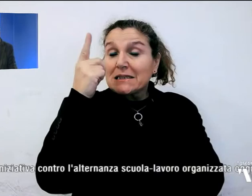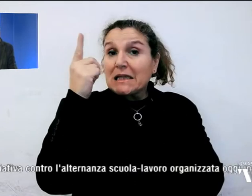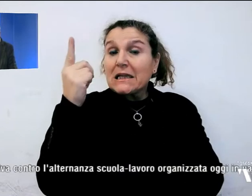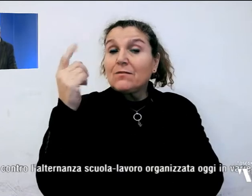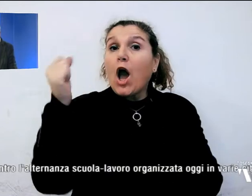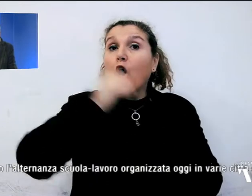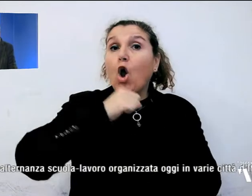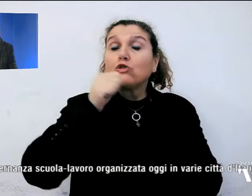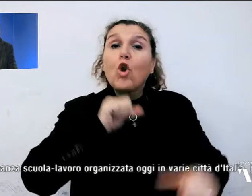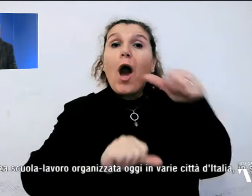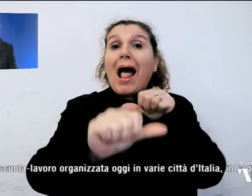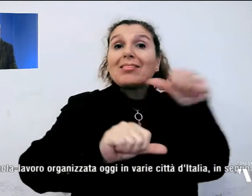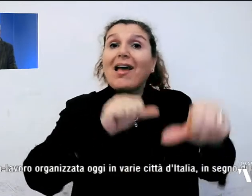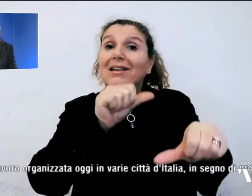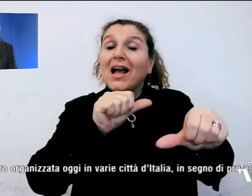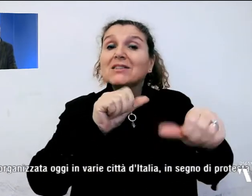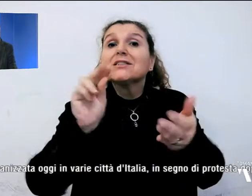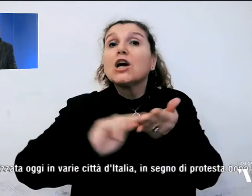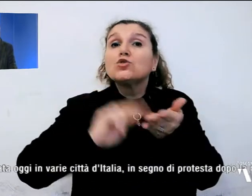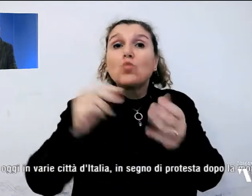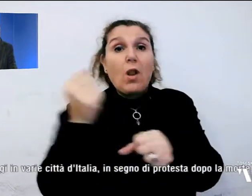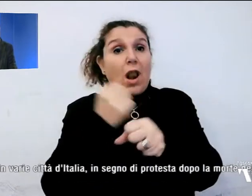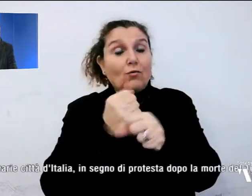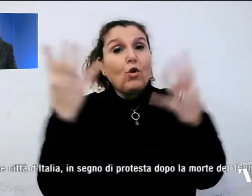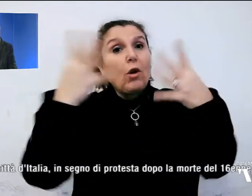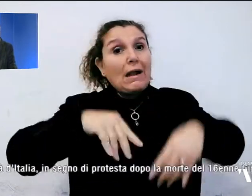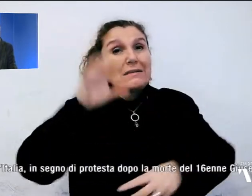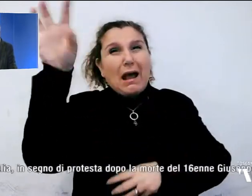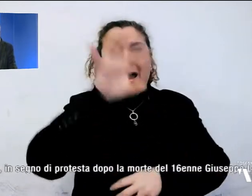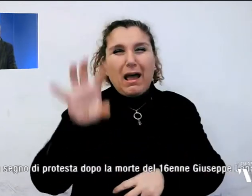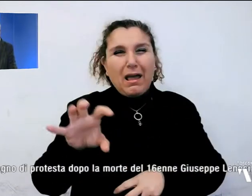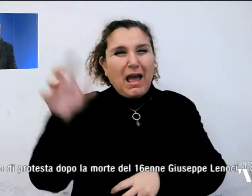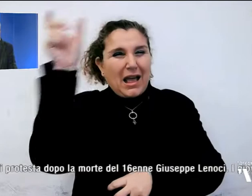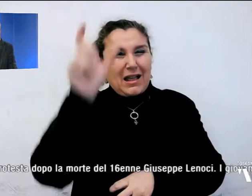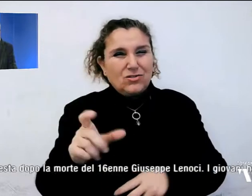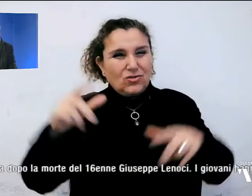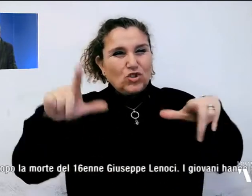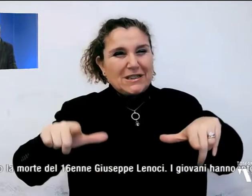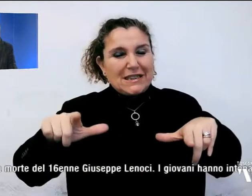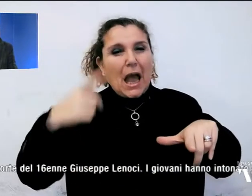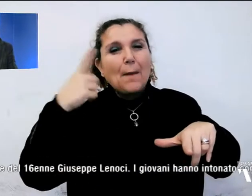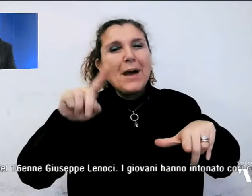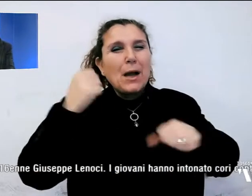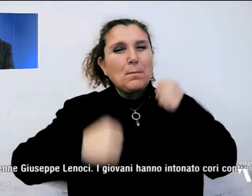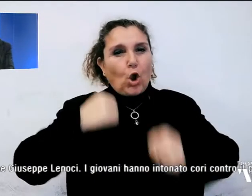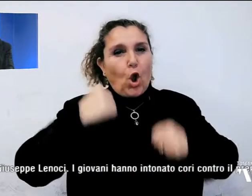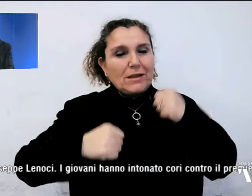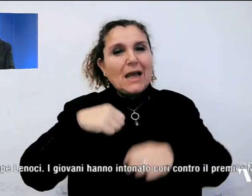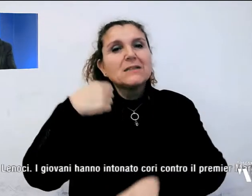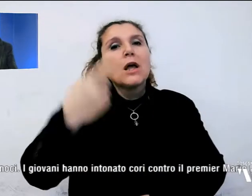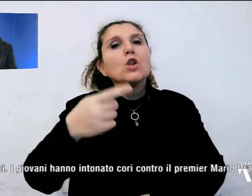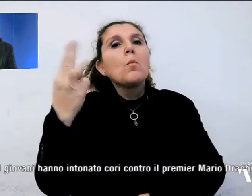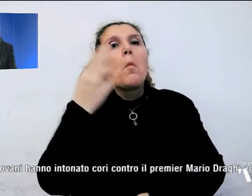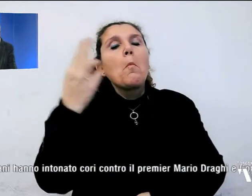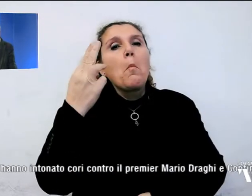-lavoro organizzata in varie città d'Italia in segno di protesta dopo la morte del sedicenne Giuseppe